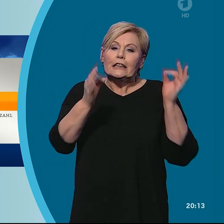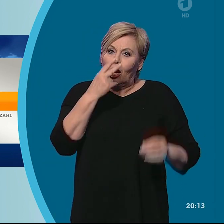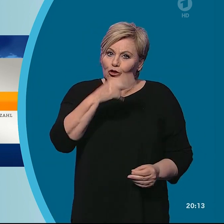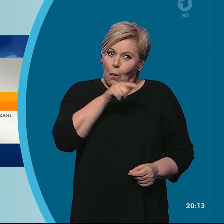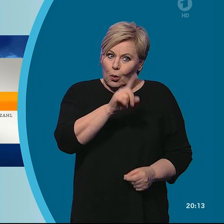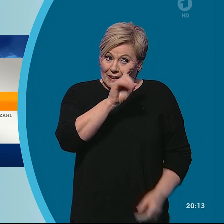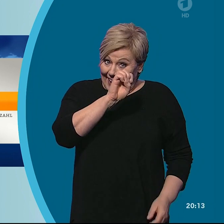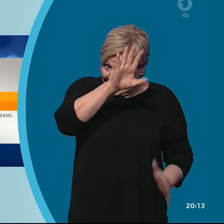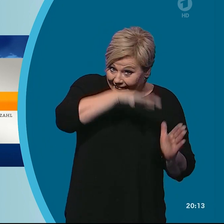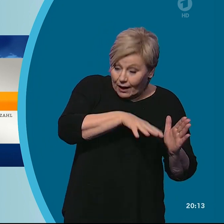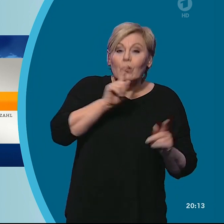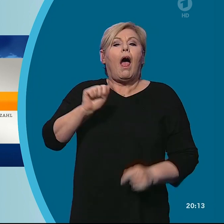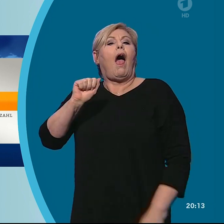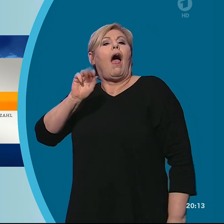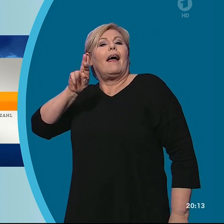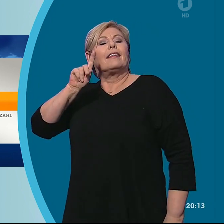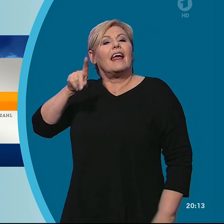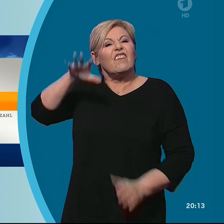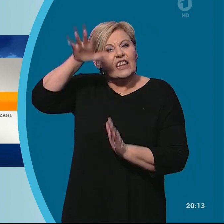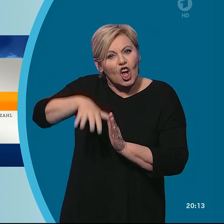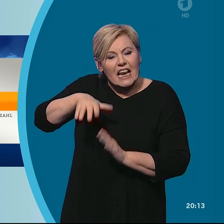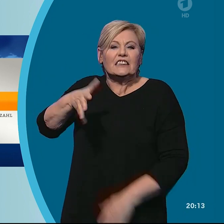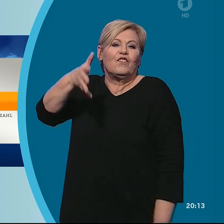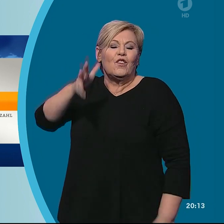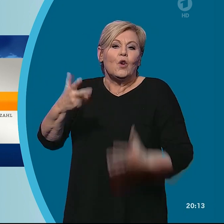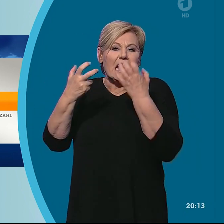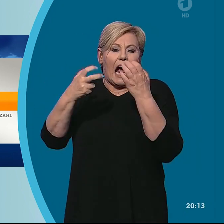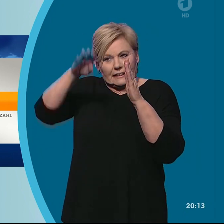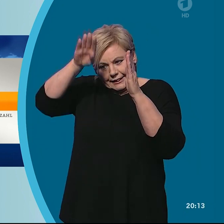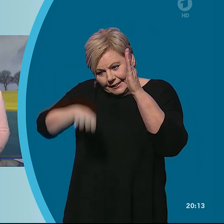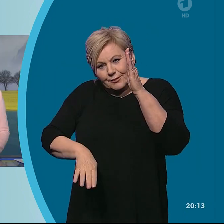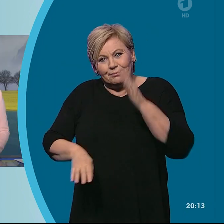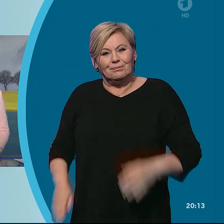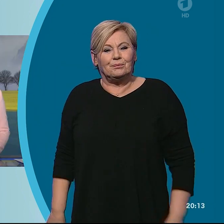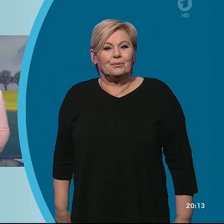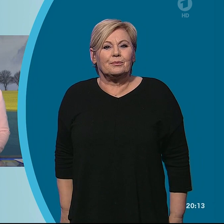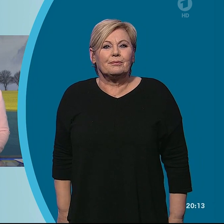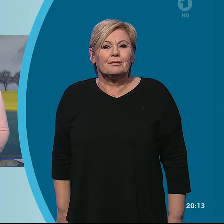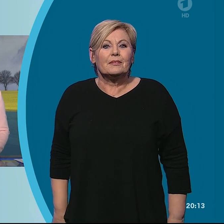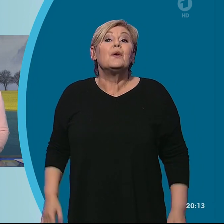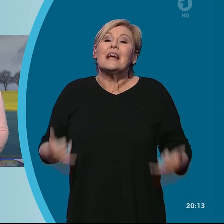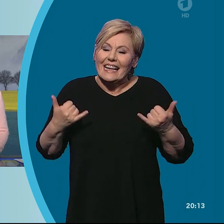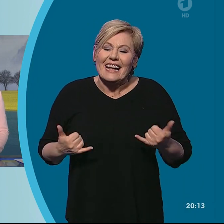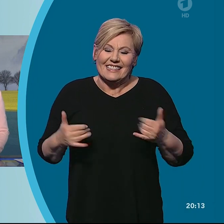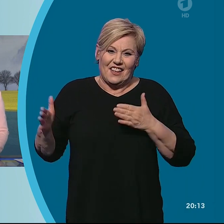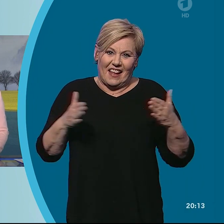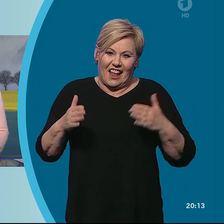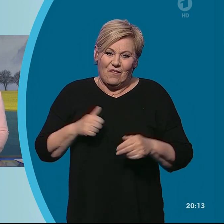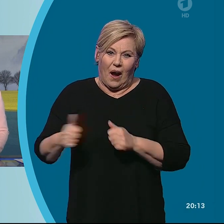und im ARD-Text ab Tafel 580. Und nun die Wettervorhersage. Wettervorhersage für